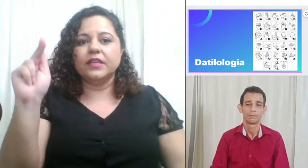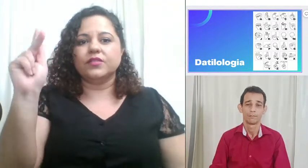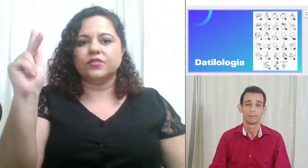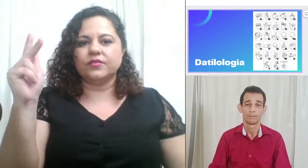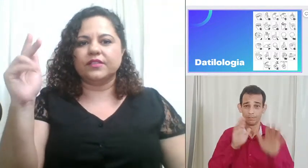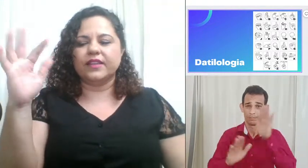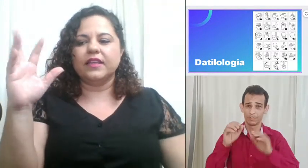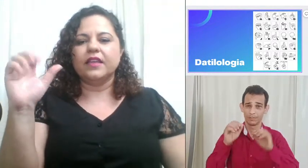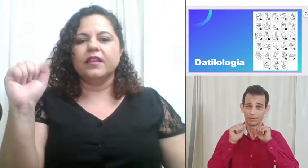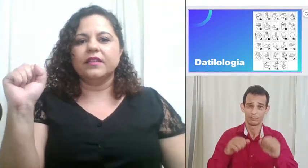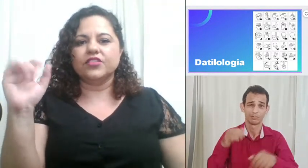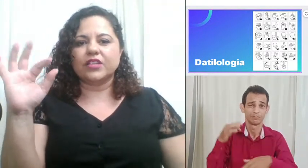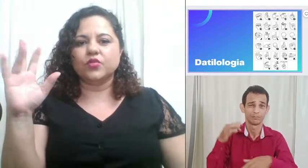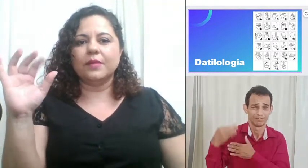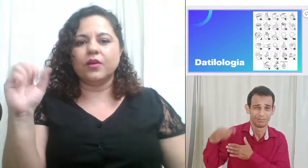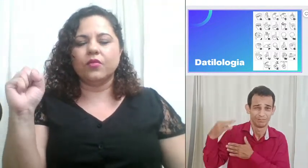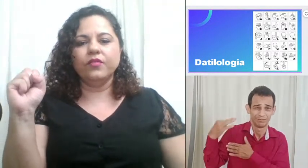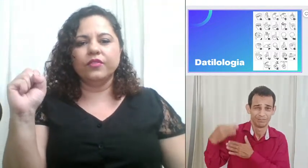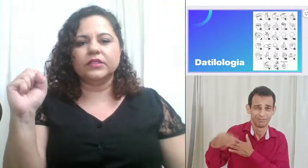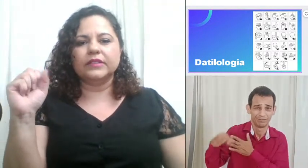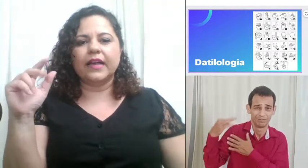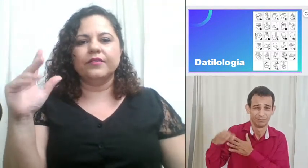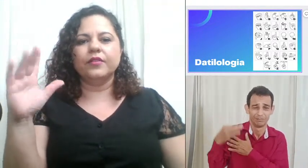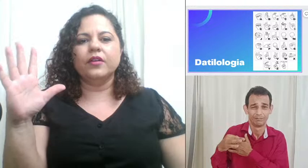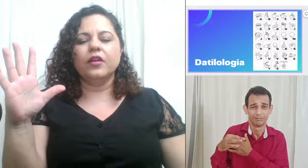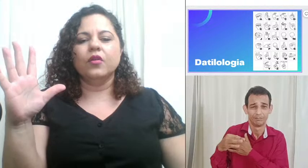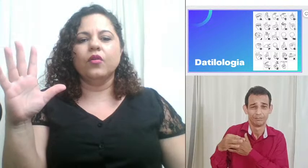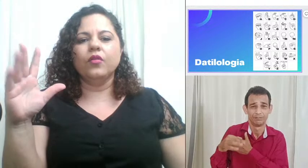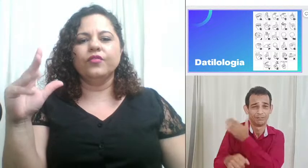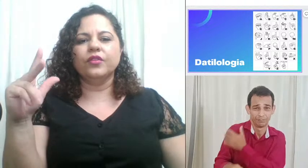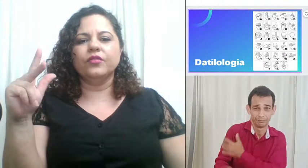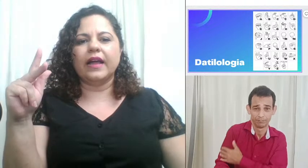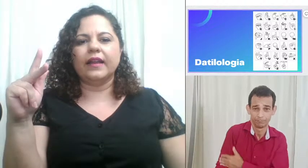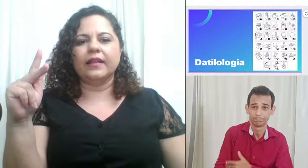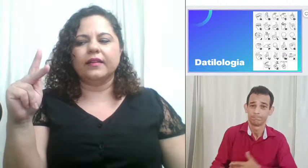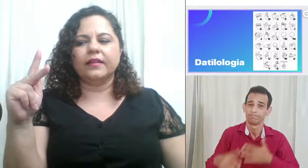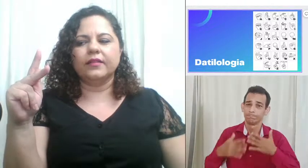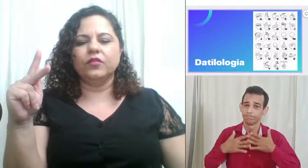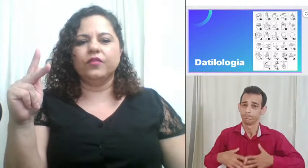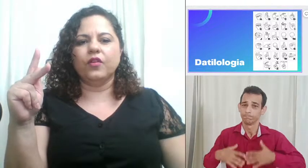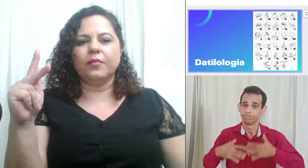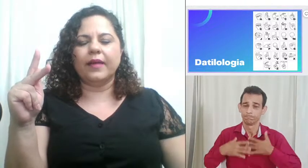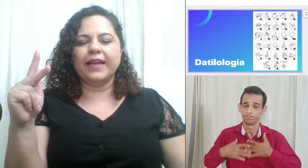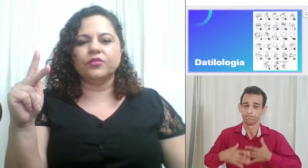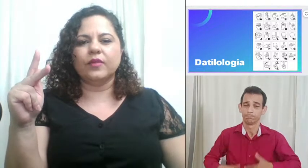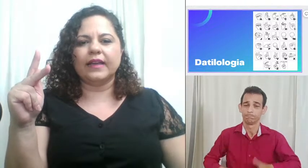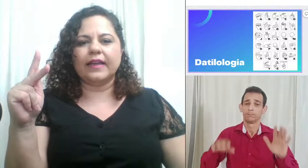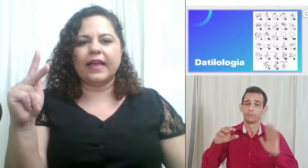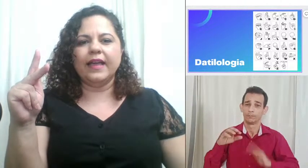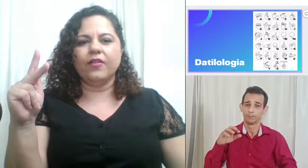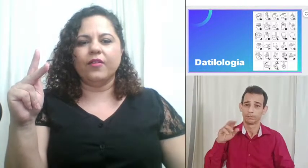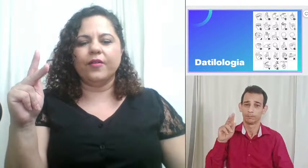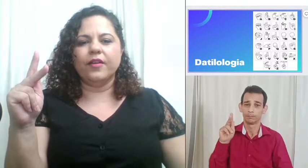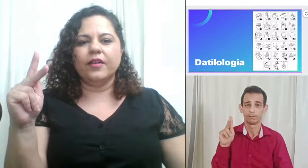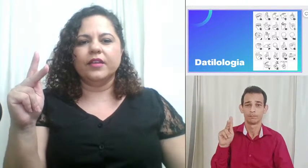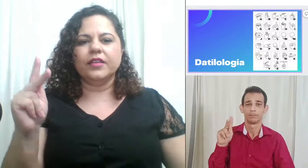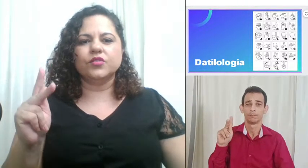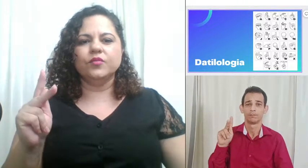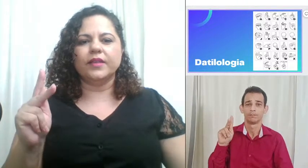isso você vai deixar sua mão confortável configurá-la no formato do H ó e subir